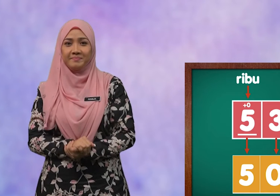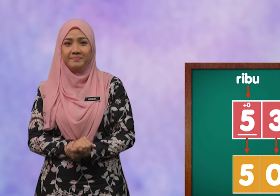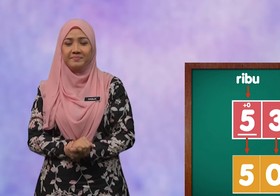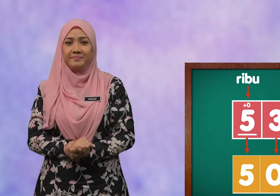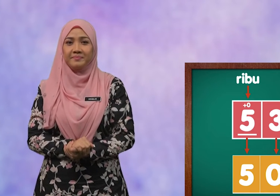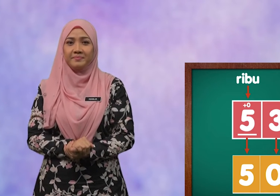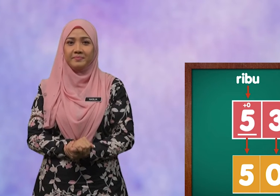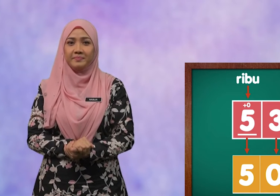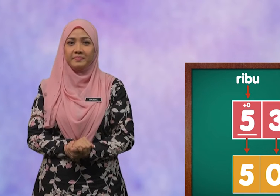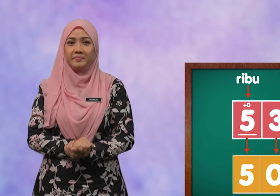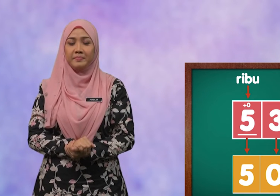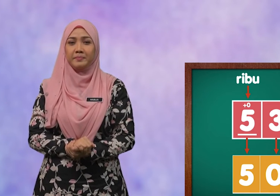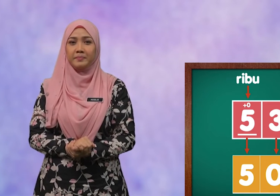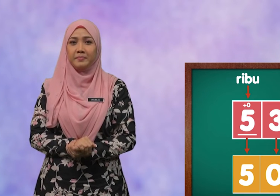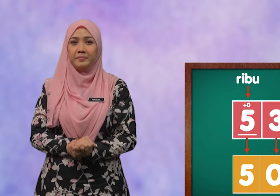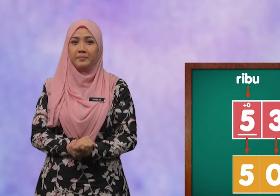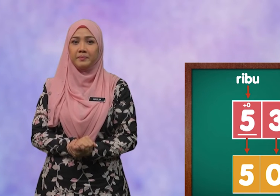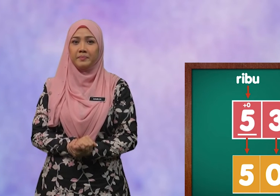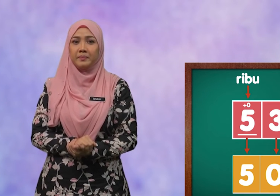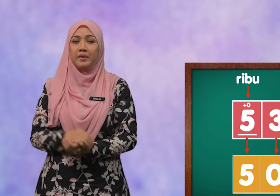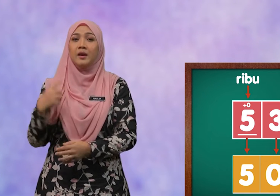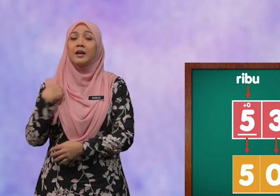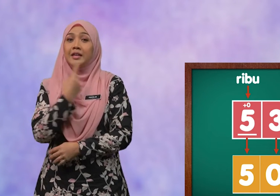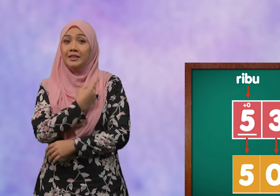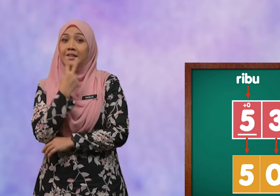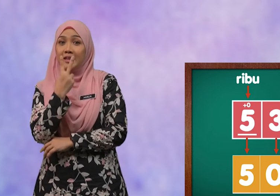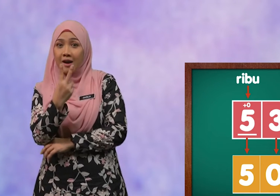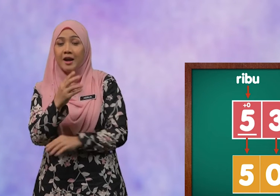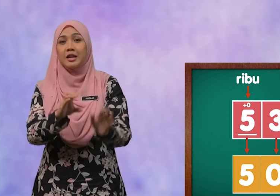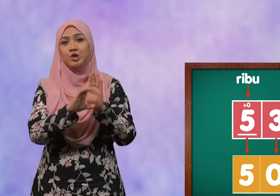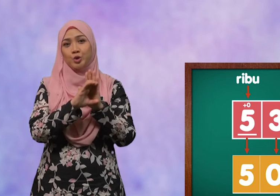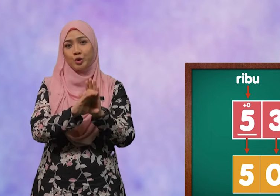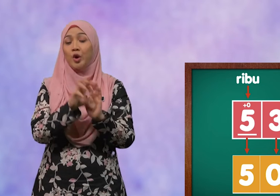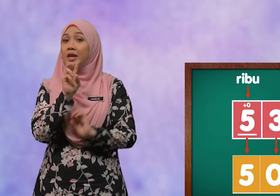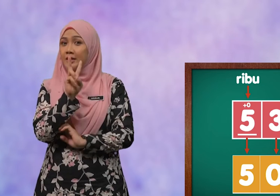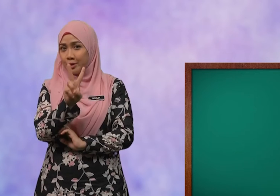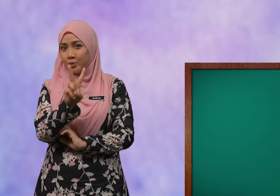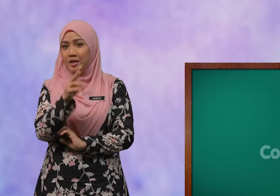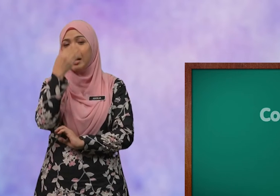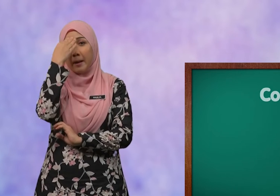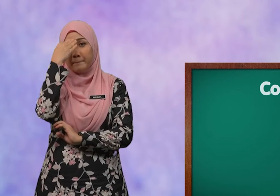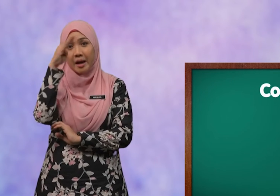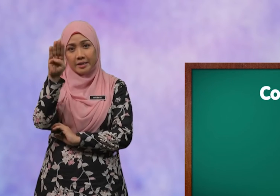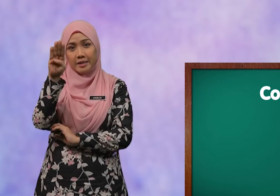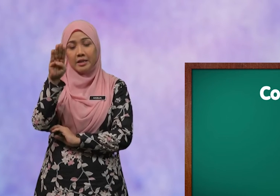lihat contoh yang kedua Bagi